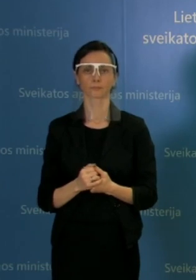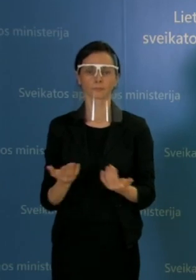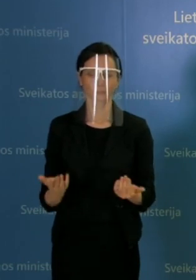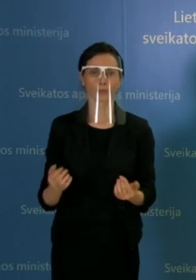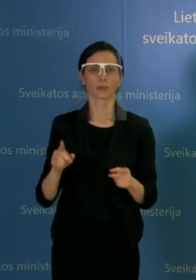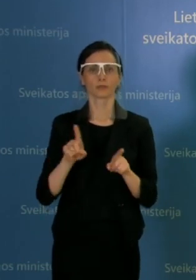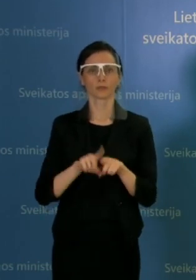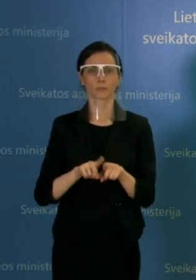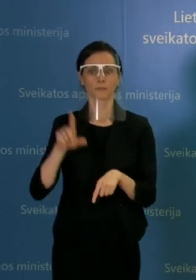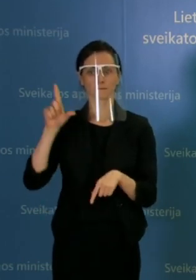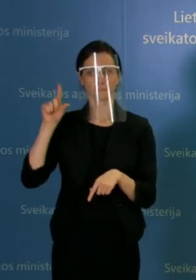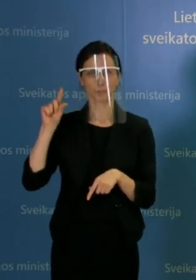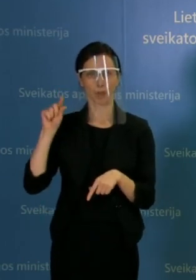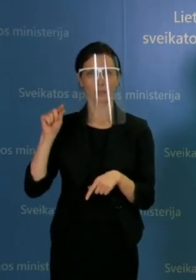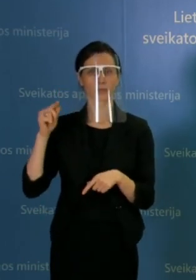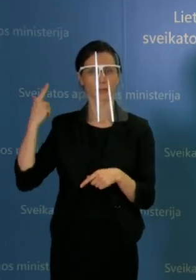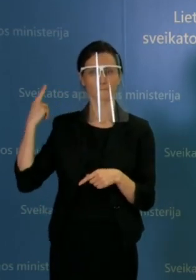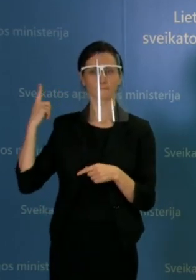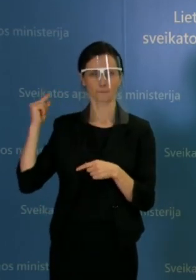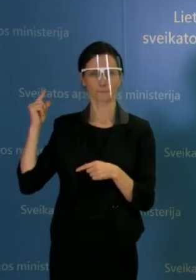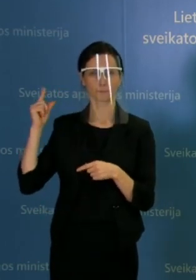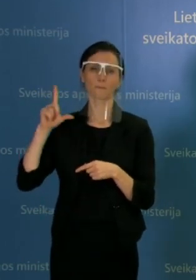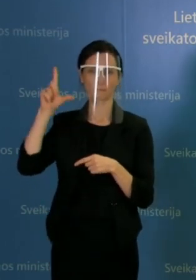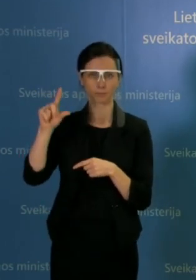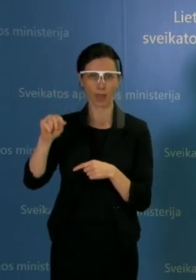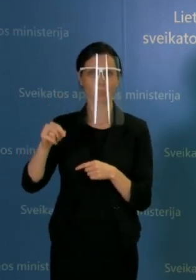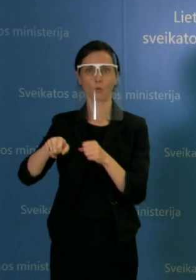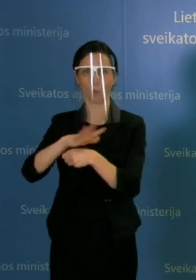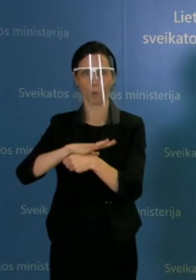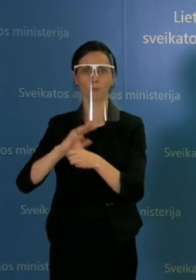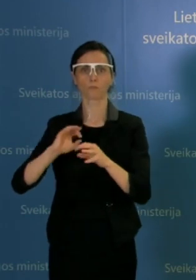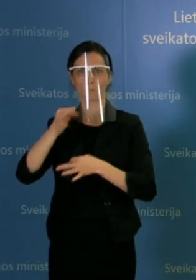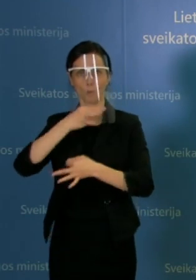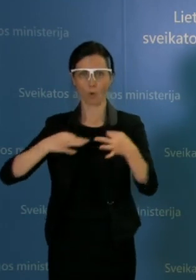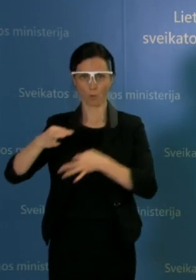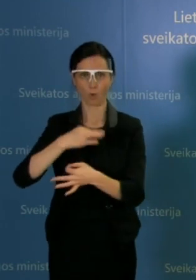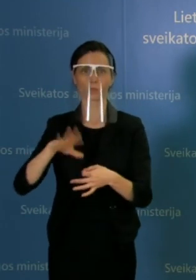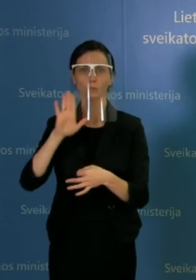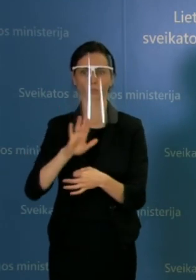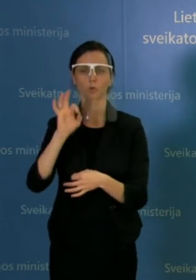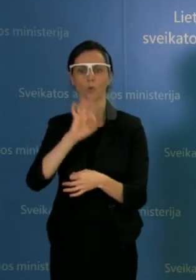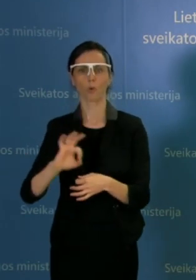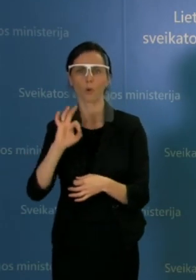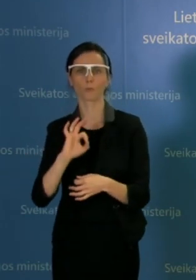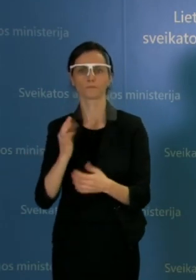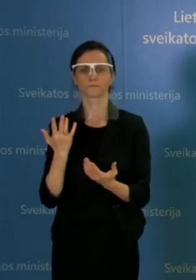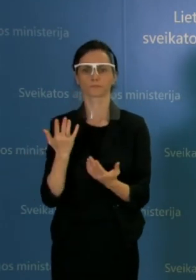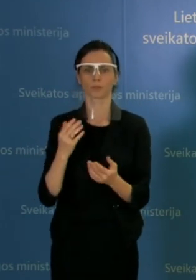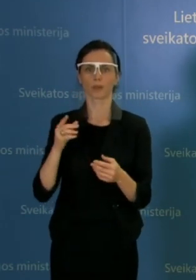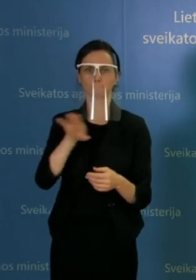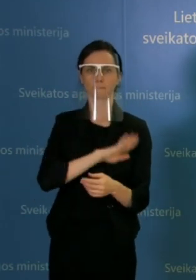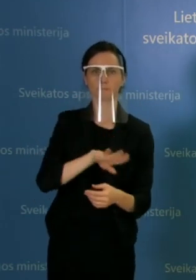kovidiniam posėdį turėtumėm aptarinėti jau detalesnį analizę augančioj